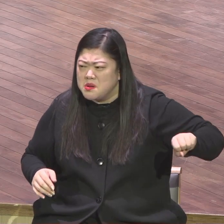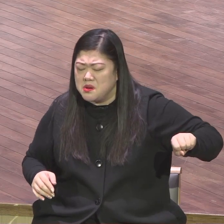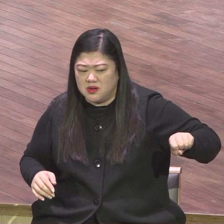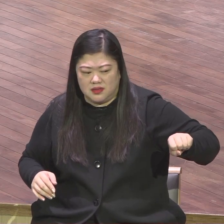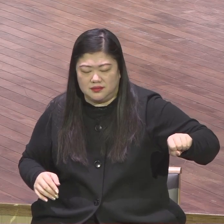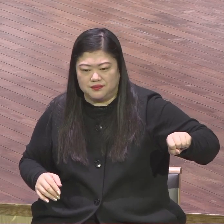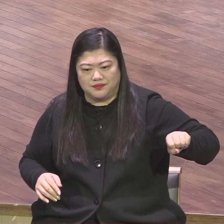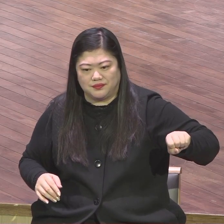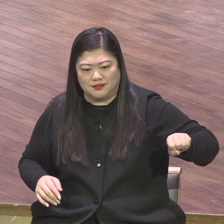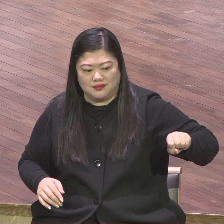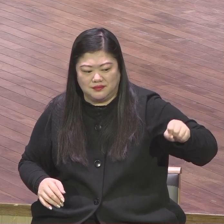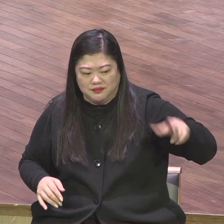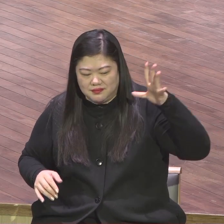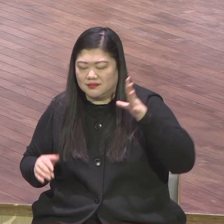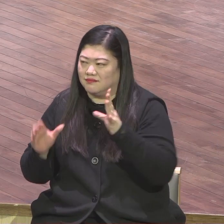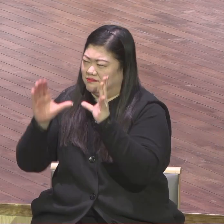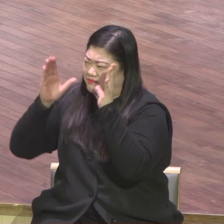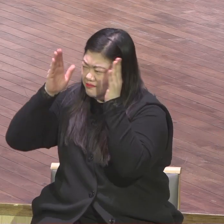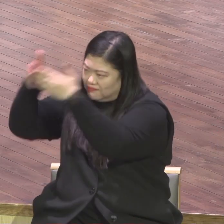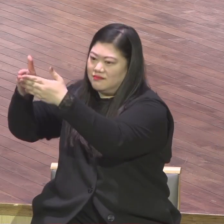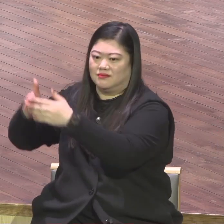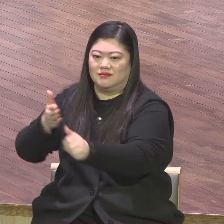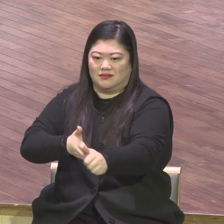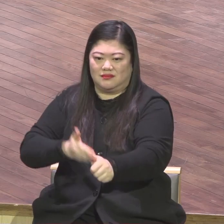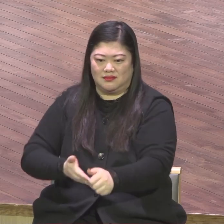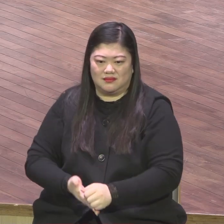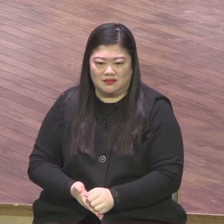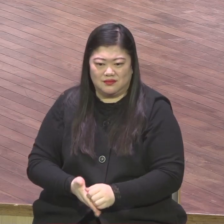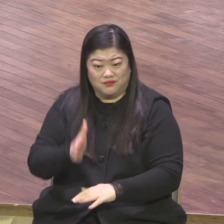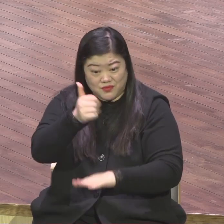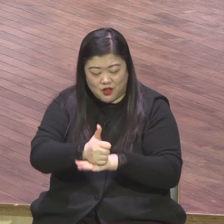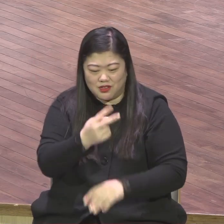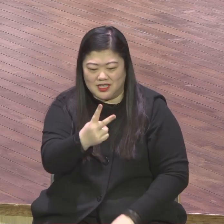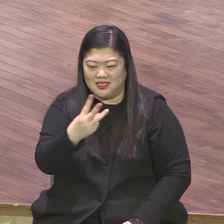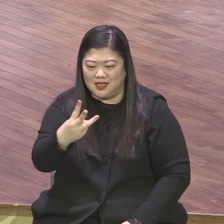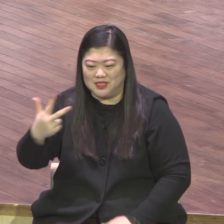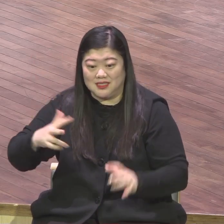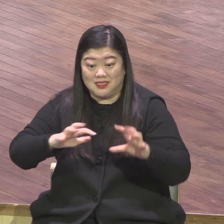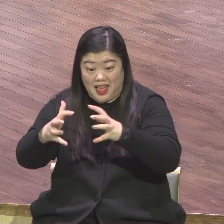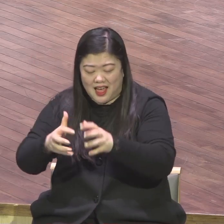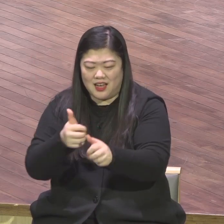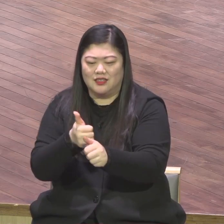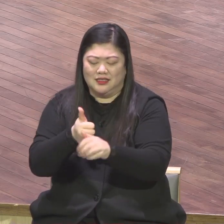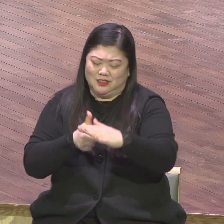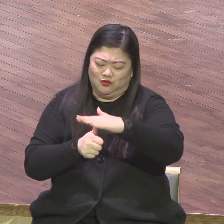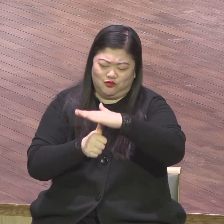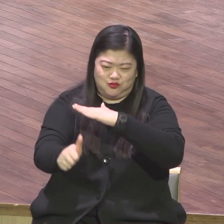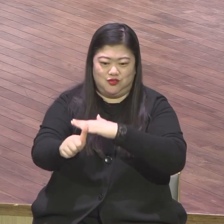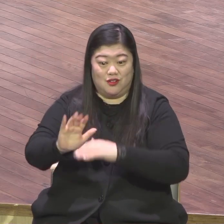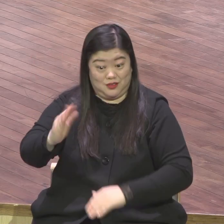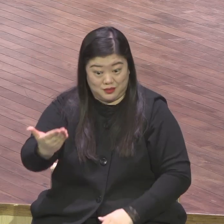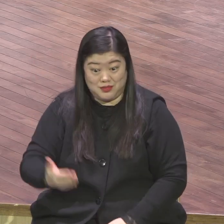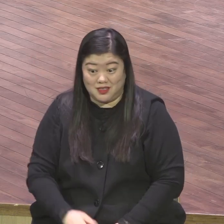주옵사사 2, 30 나라 치유 운동의 주역이 되기하여 주옵사사 세 가지입니다 세 가지